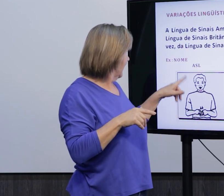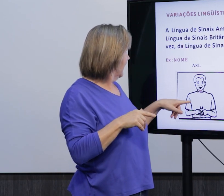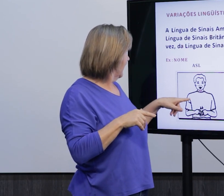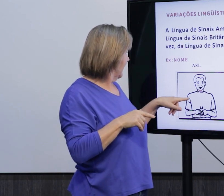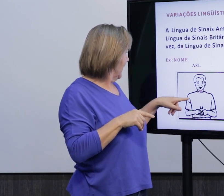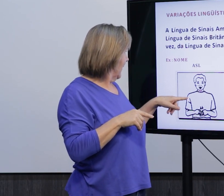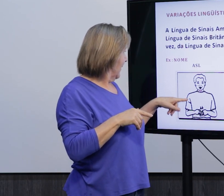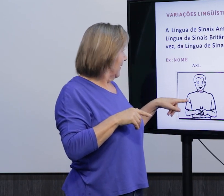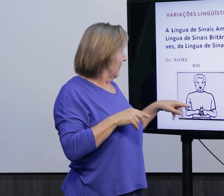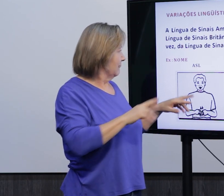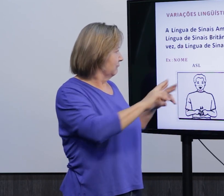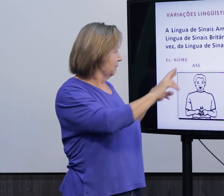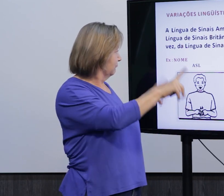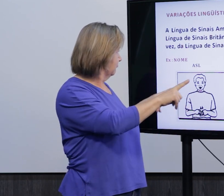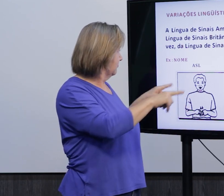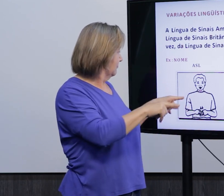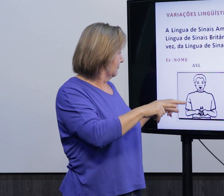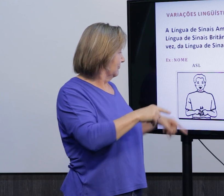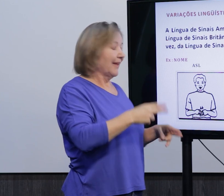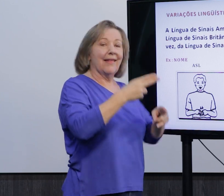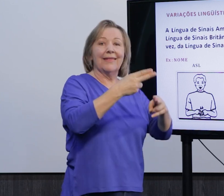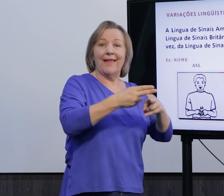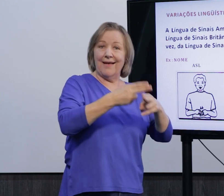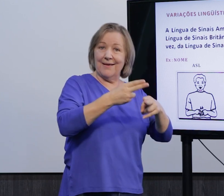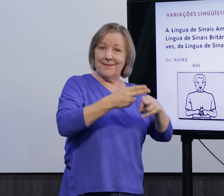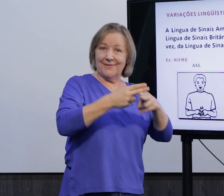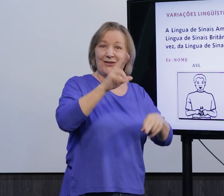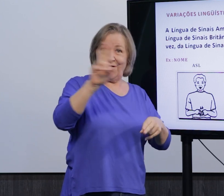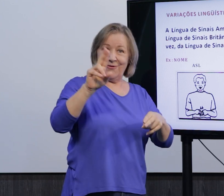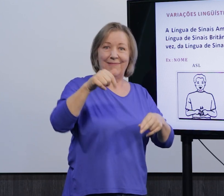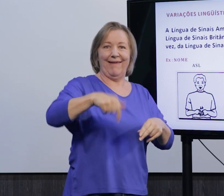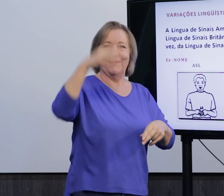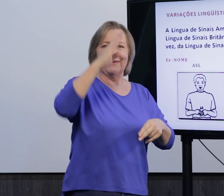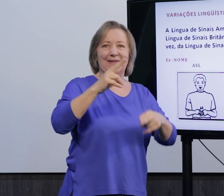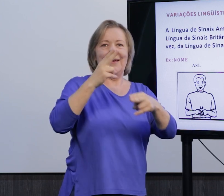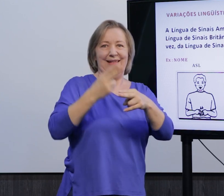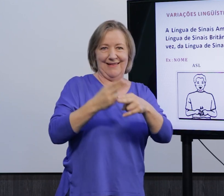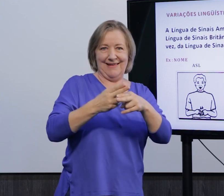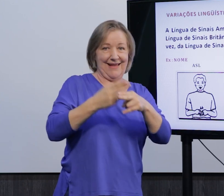aos países, né. Por exemplo, esse aqui é o sinal de nome, né, em língua de sinais americana.